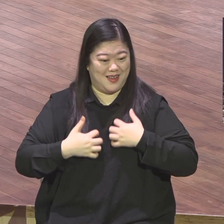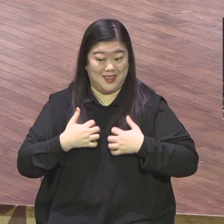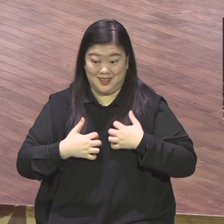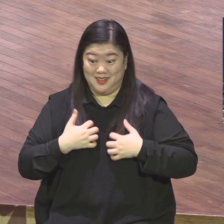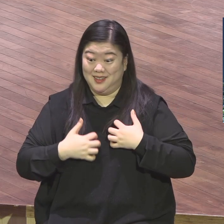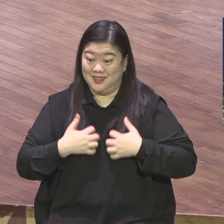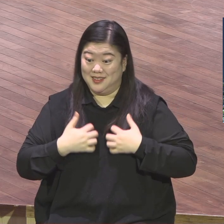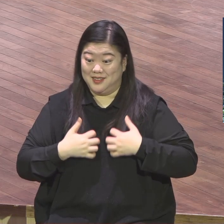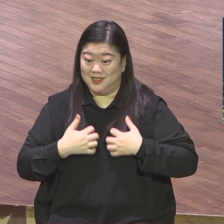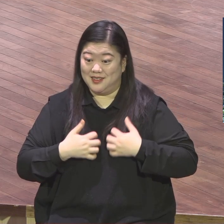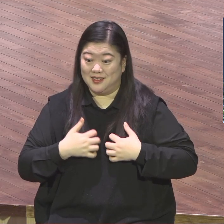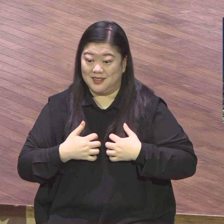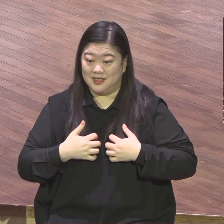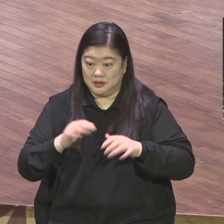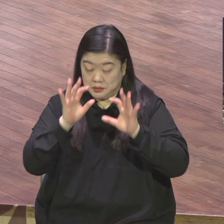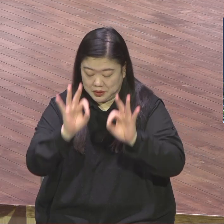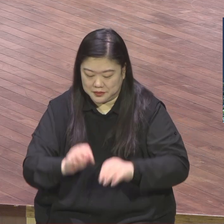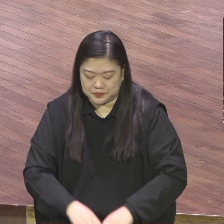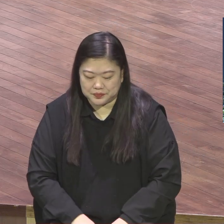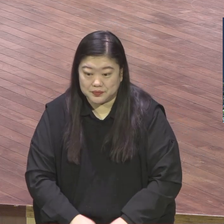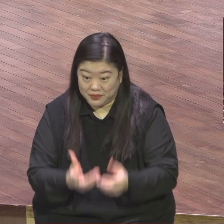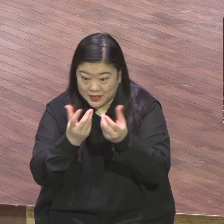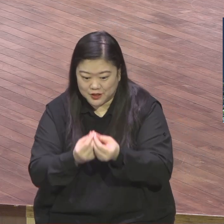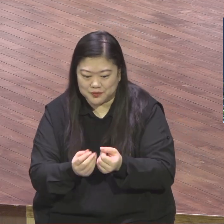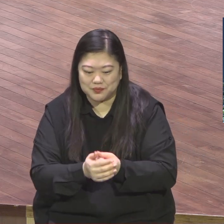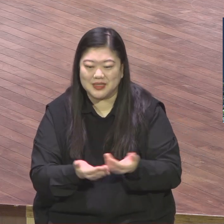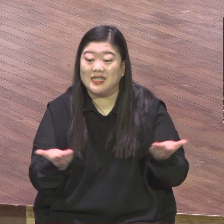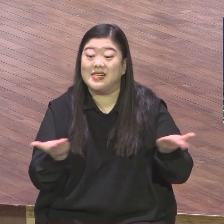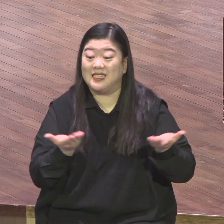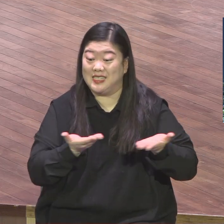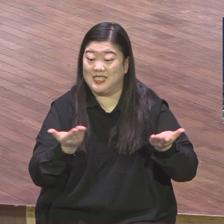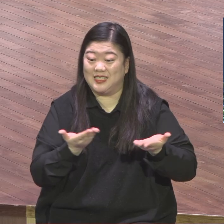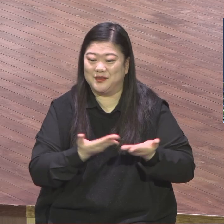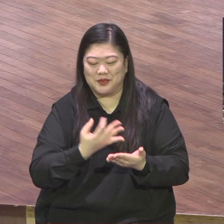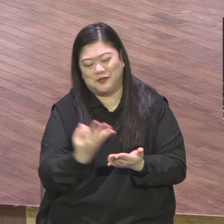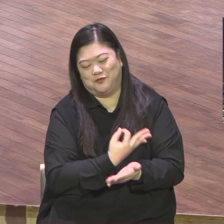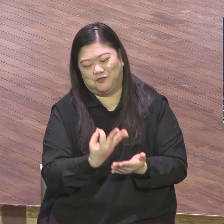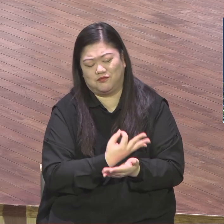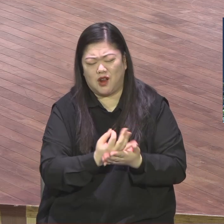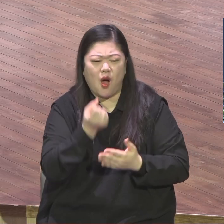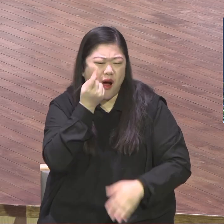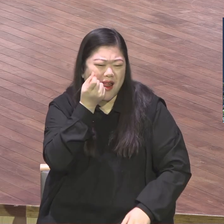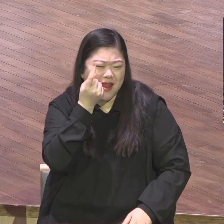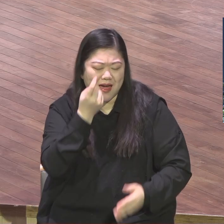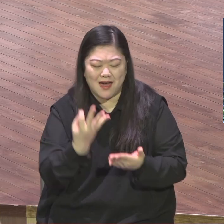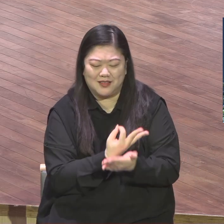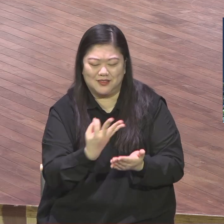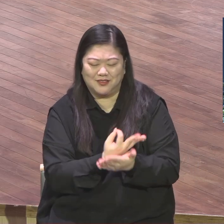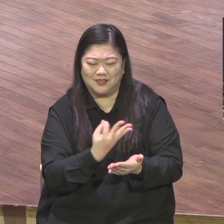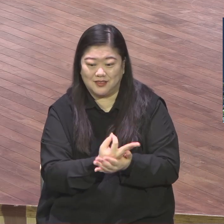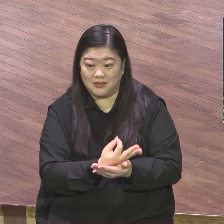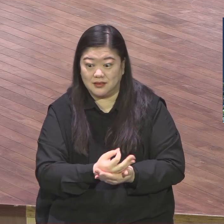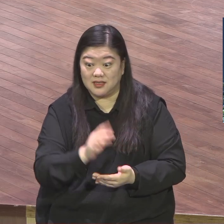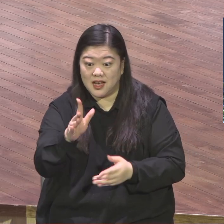여러분이 많이 보세요. 직장에서 보너스가 나온다. 기분 좋아요 안 좋아요? 엄청 기분 좋지.